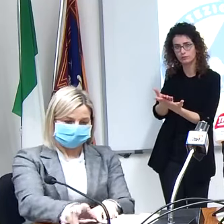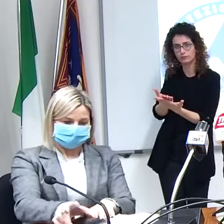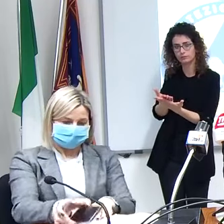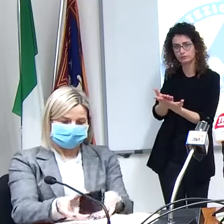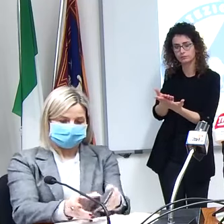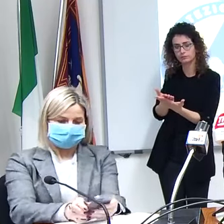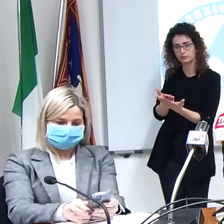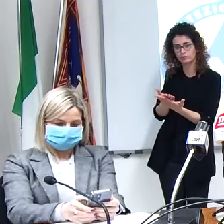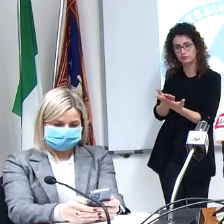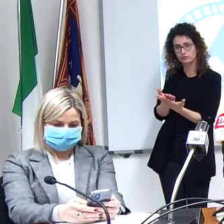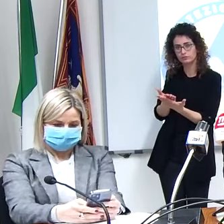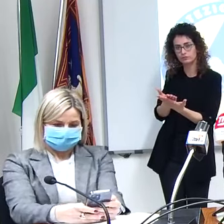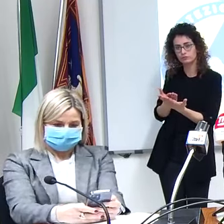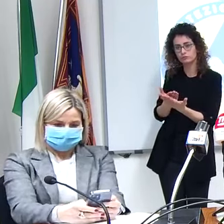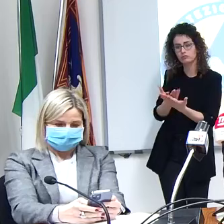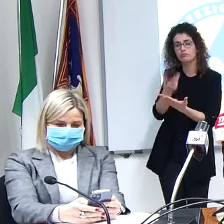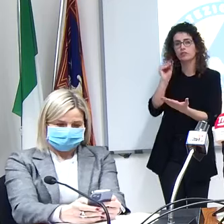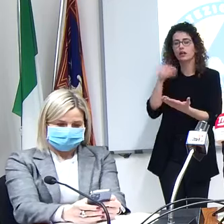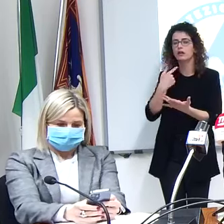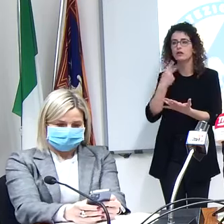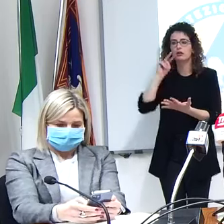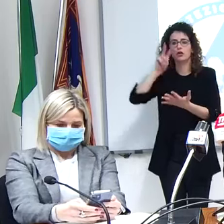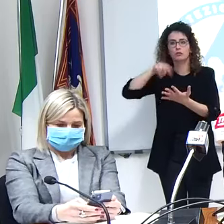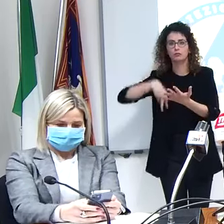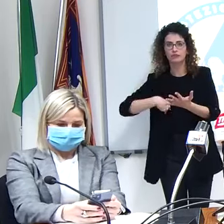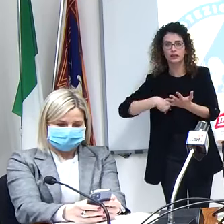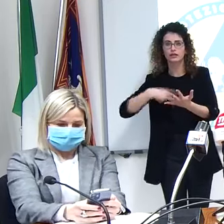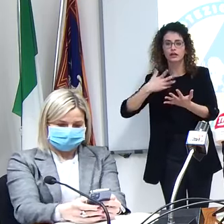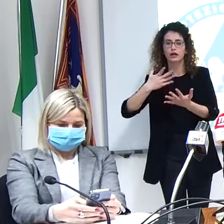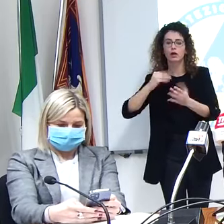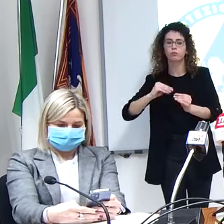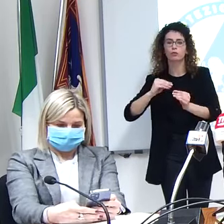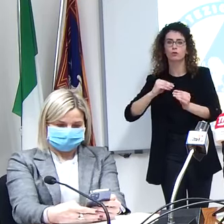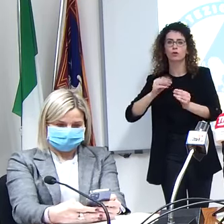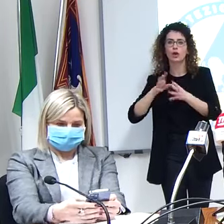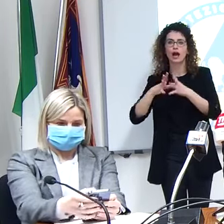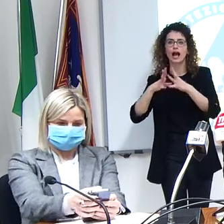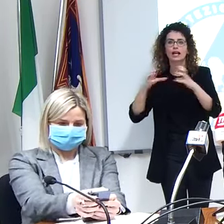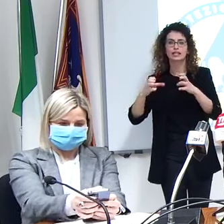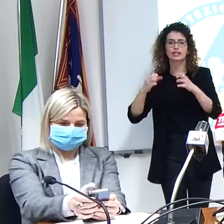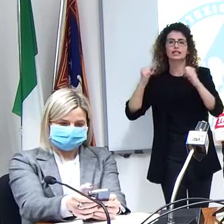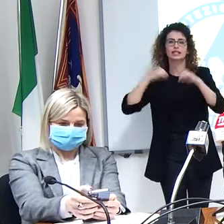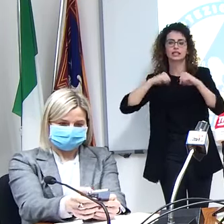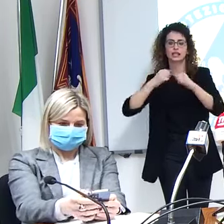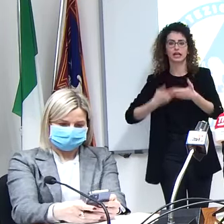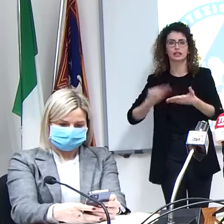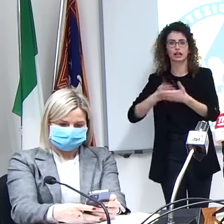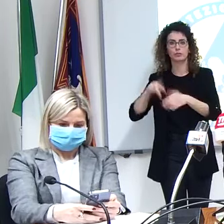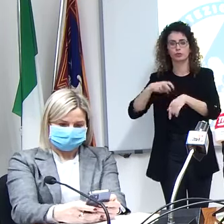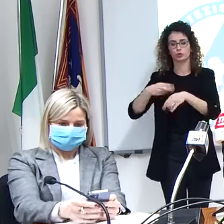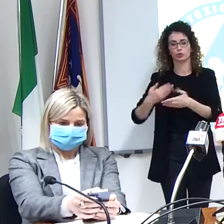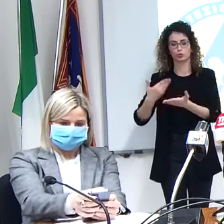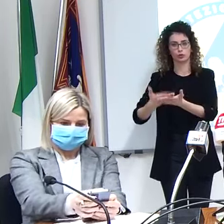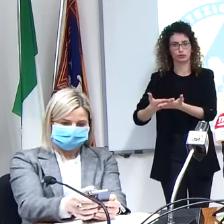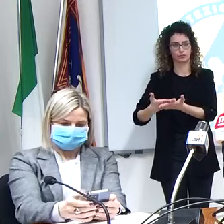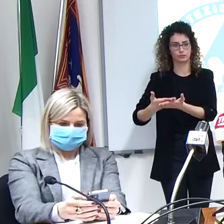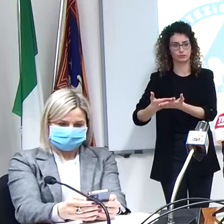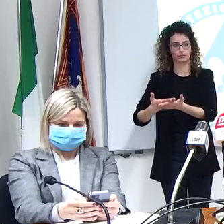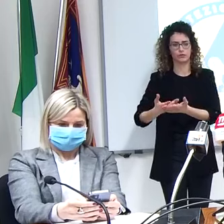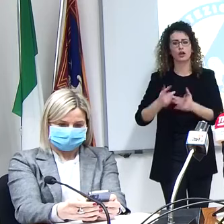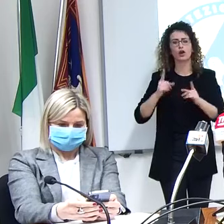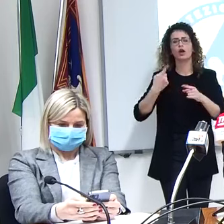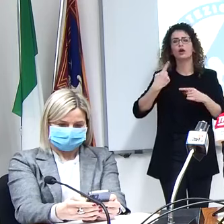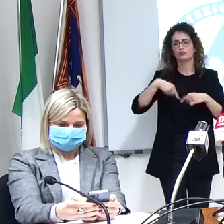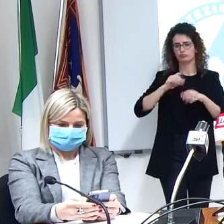di prenderne visione di sottoporlo alle nostre aziende sanitarie ai nostri medici noi l'abbiamo